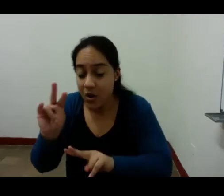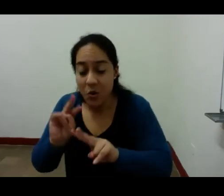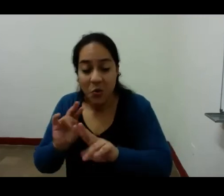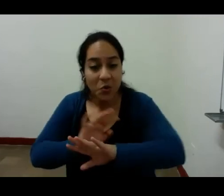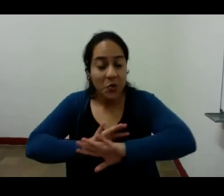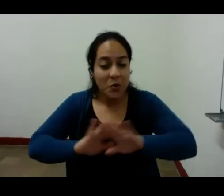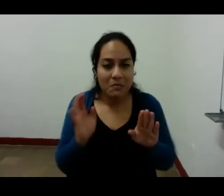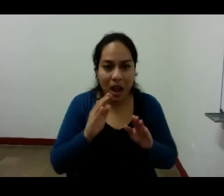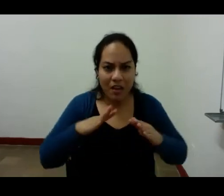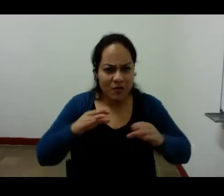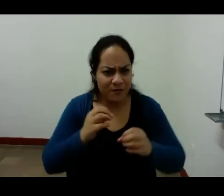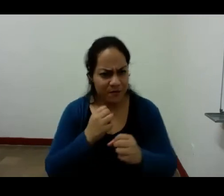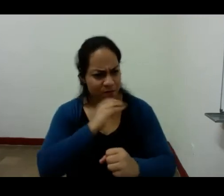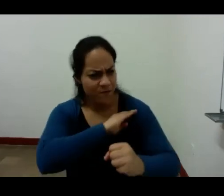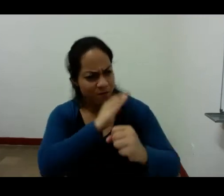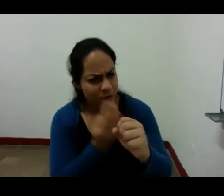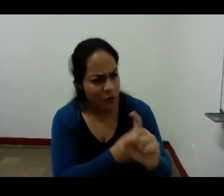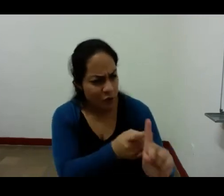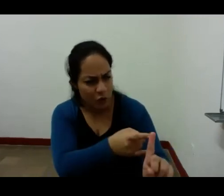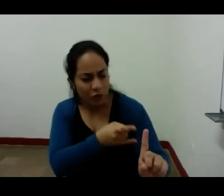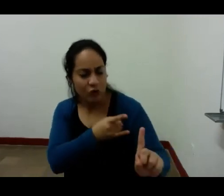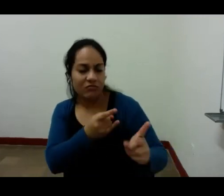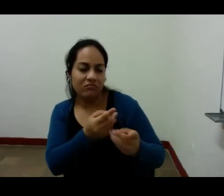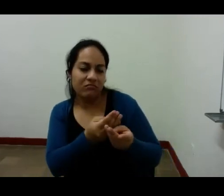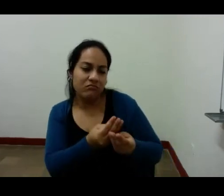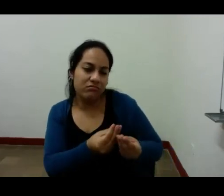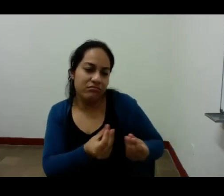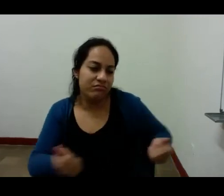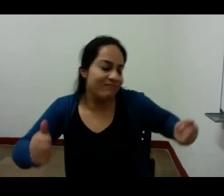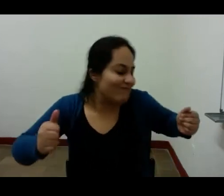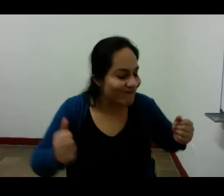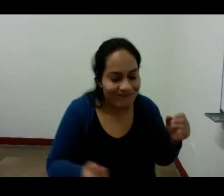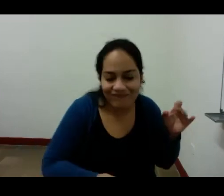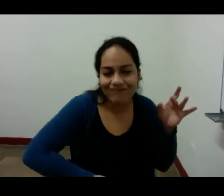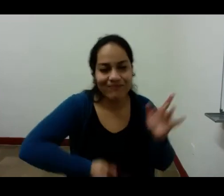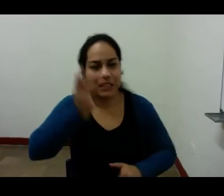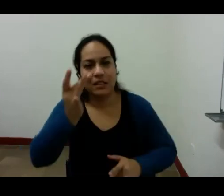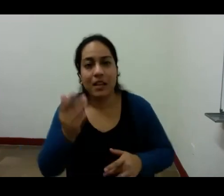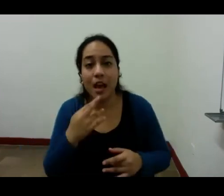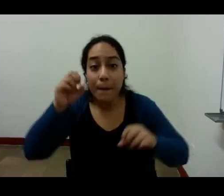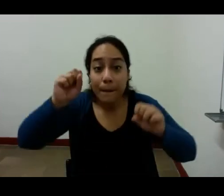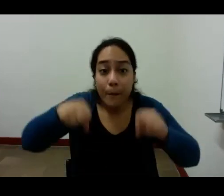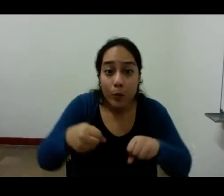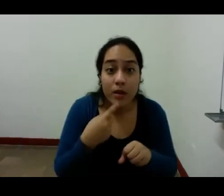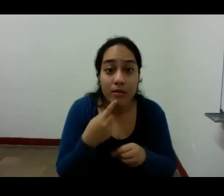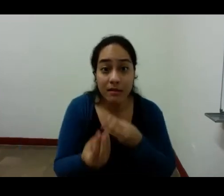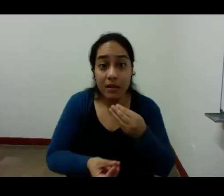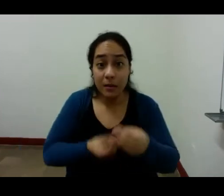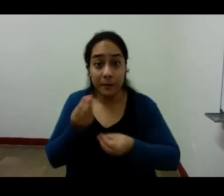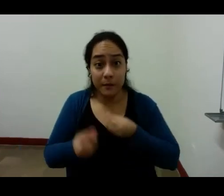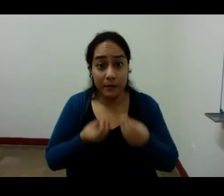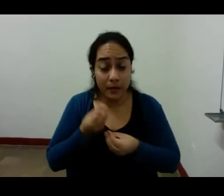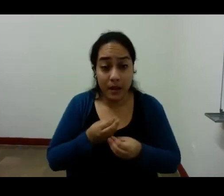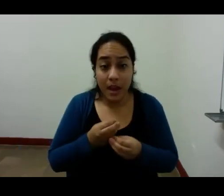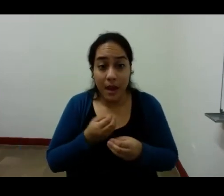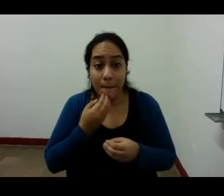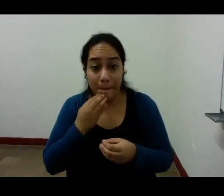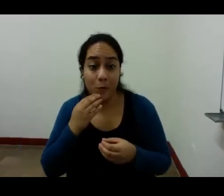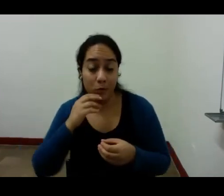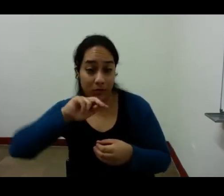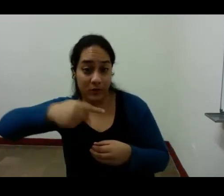esto no es preciso podemos crear en segunda en segunda mano